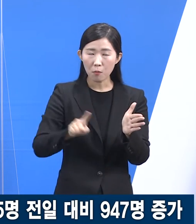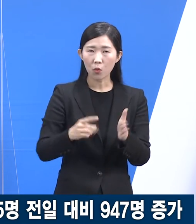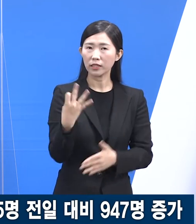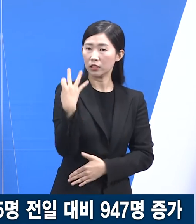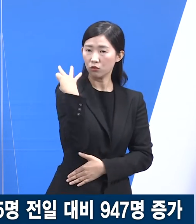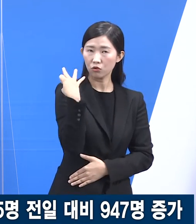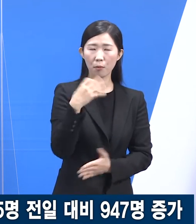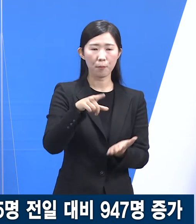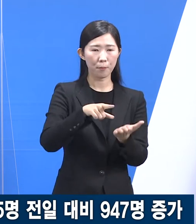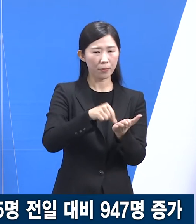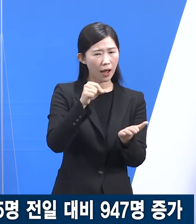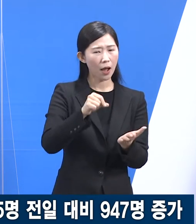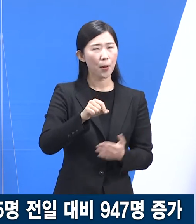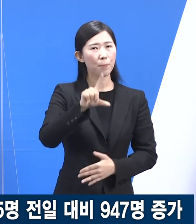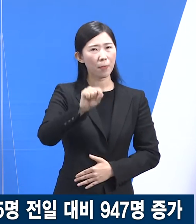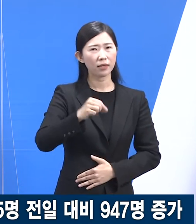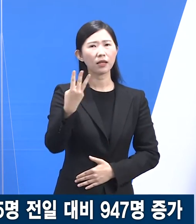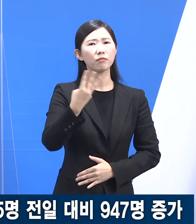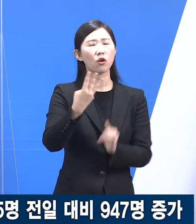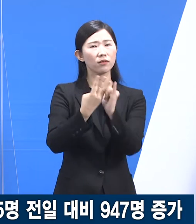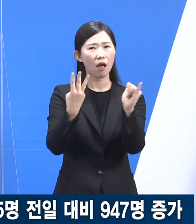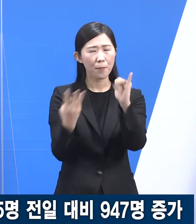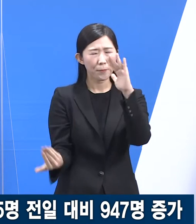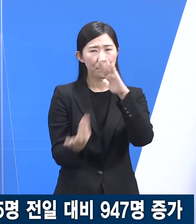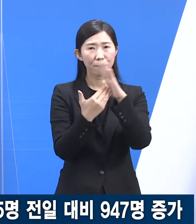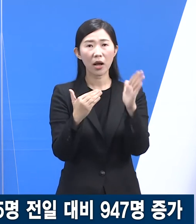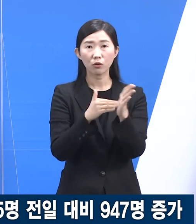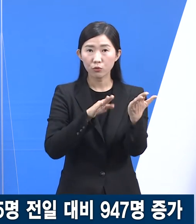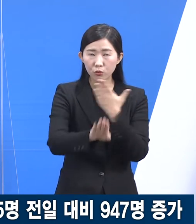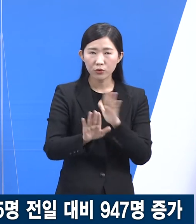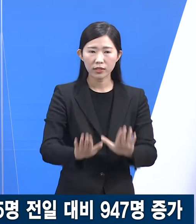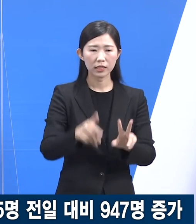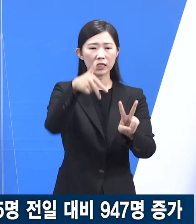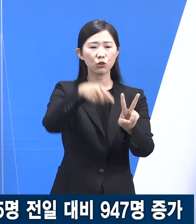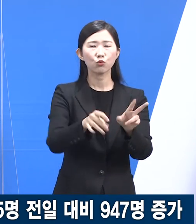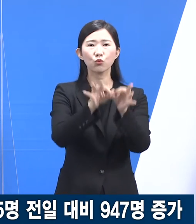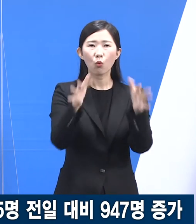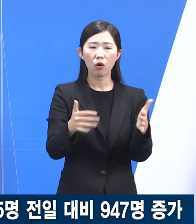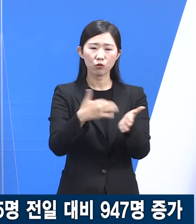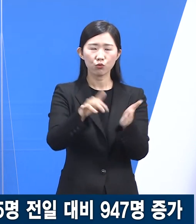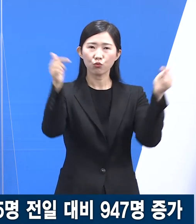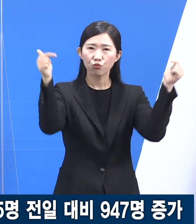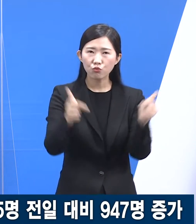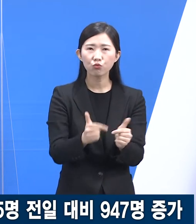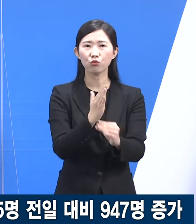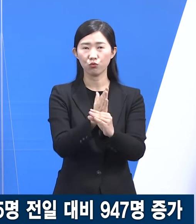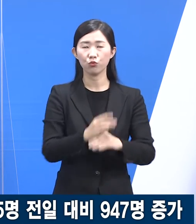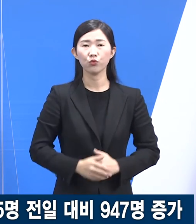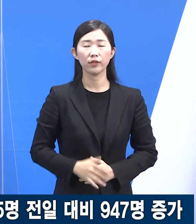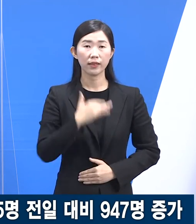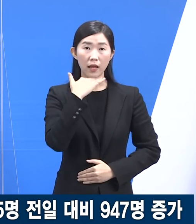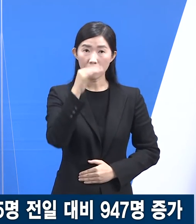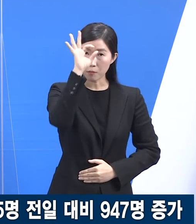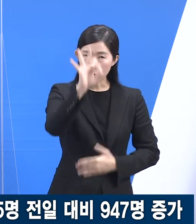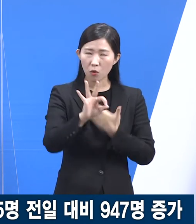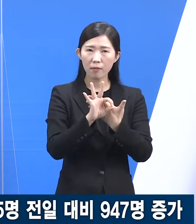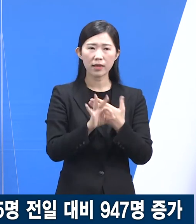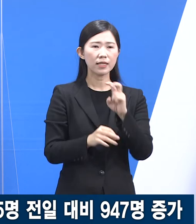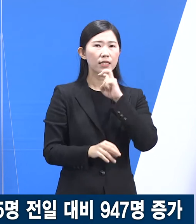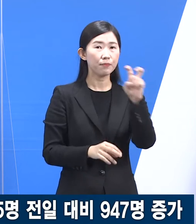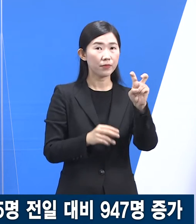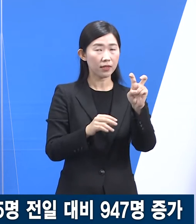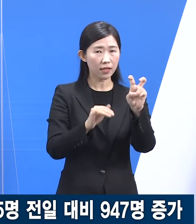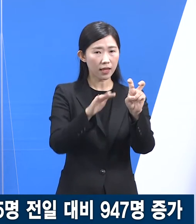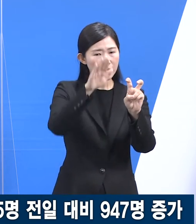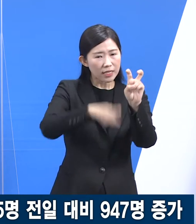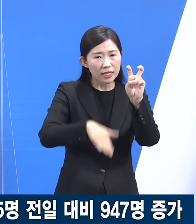1만 3000명을 기록한 뒤 2주 연속 감소세를 나타내고 있습니다. 연령별로는 20세 이하 확진자가